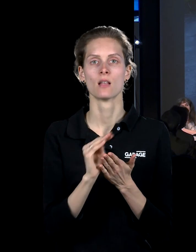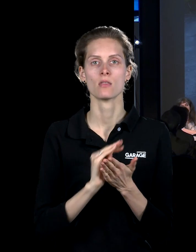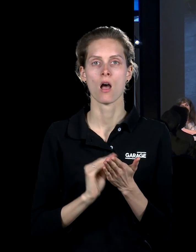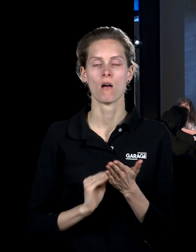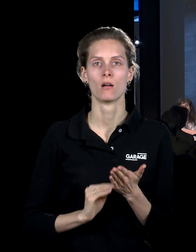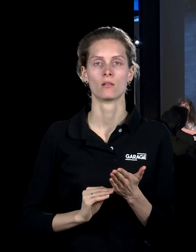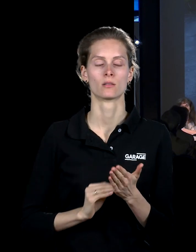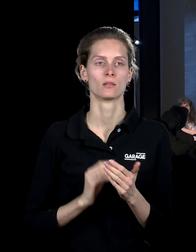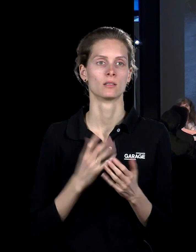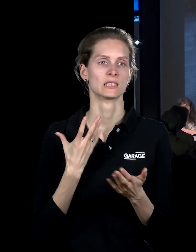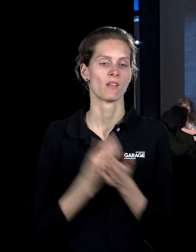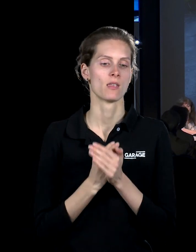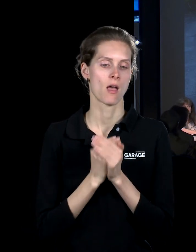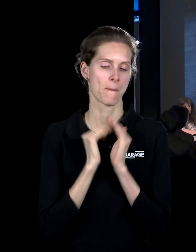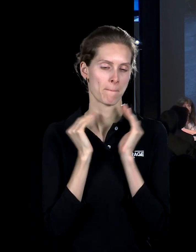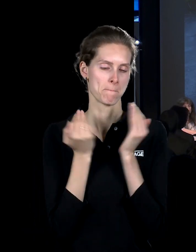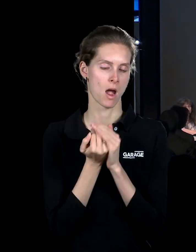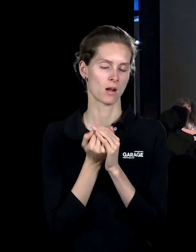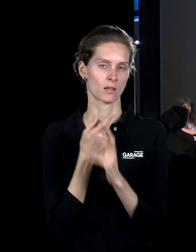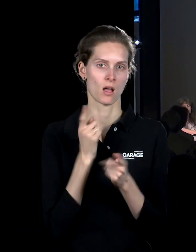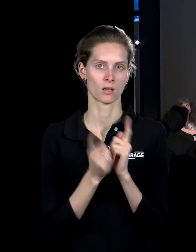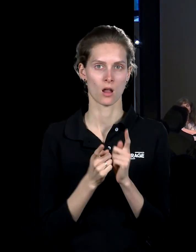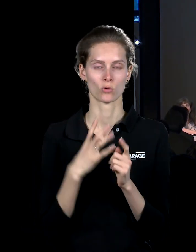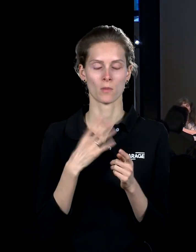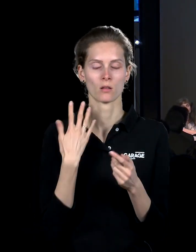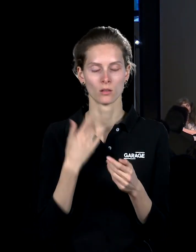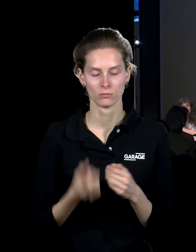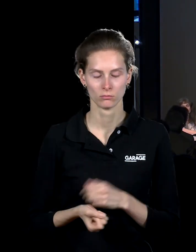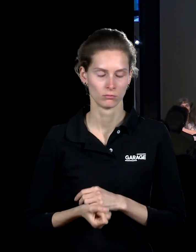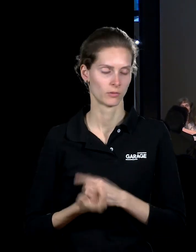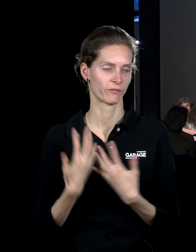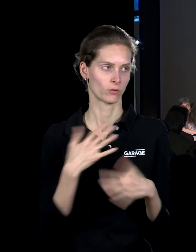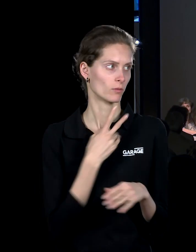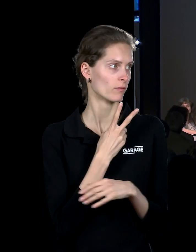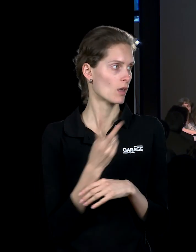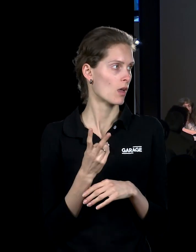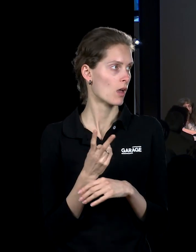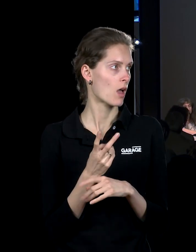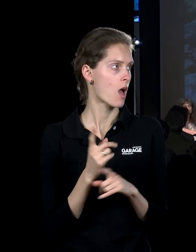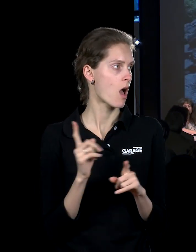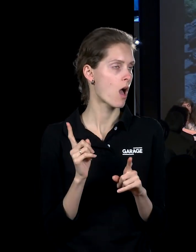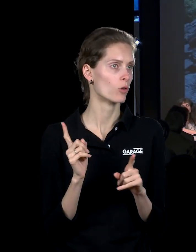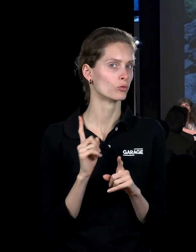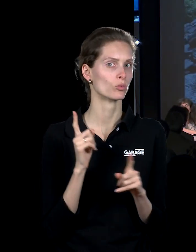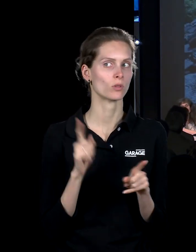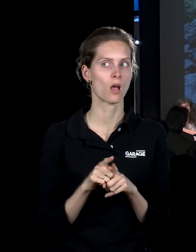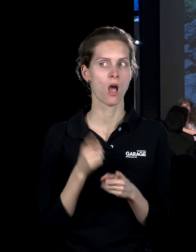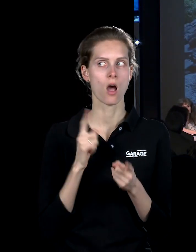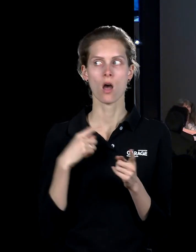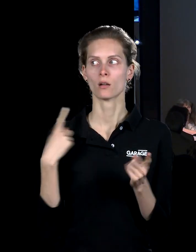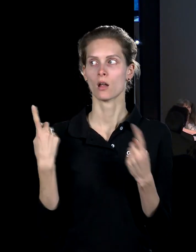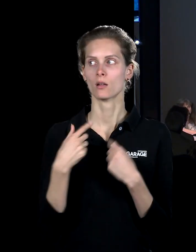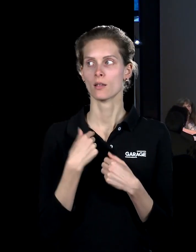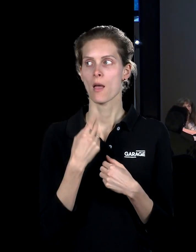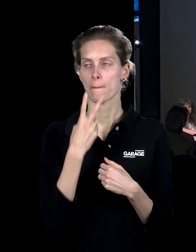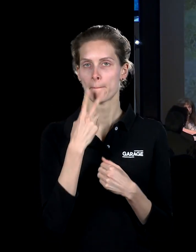микрореальности, в которую ты проваливаешься, чтобы, вернувшись из нее, спросить себя о том, а что же такое та реальность, которую ты считаешь привычной, в которой